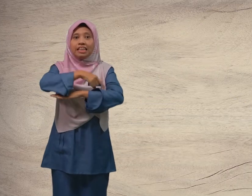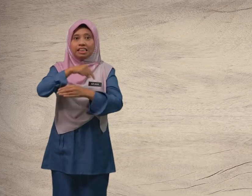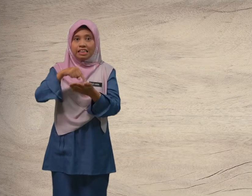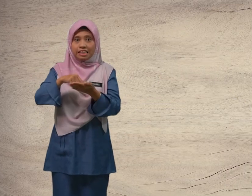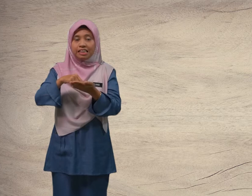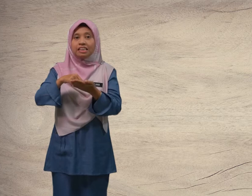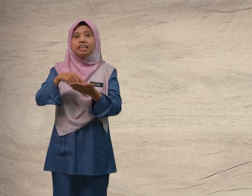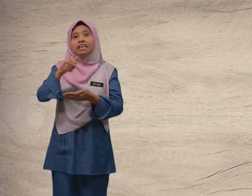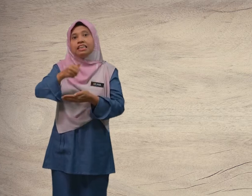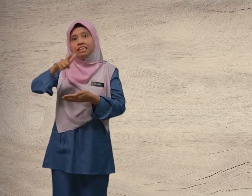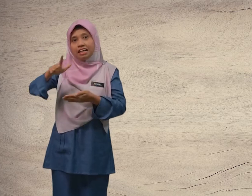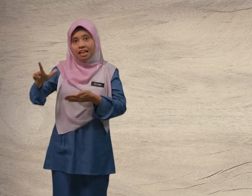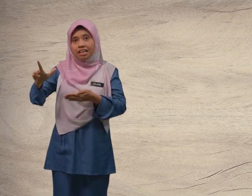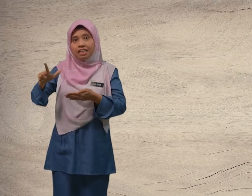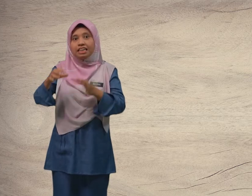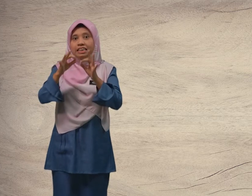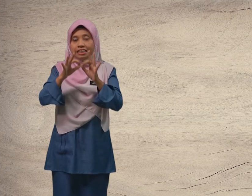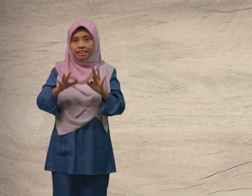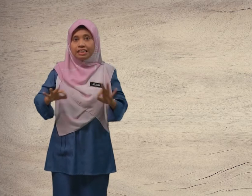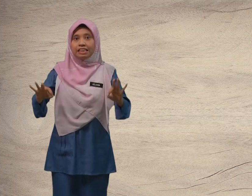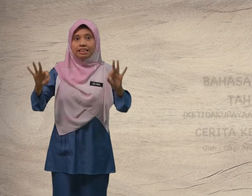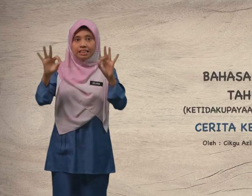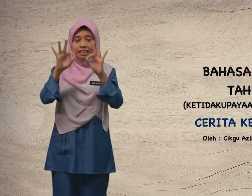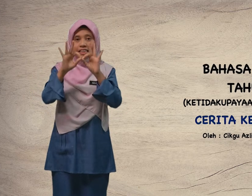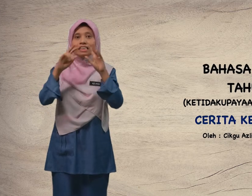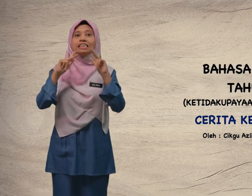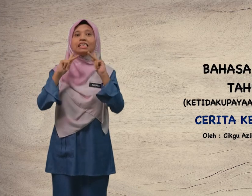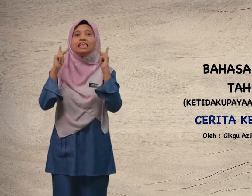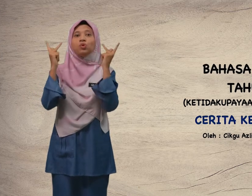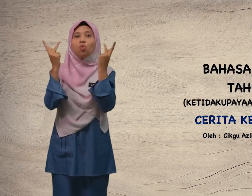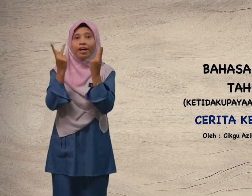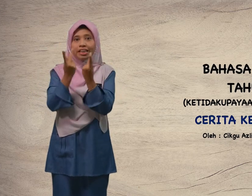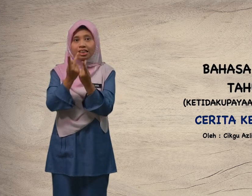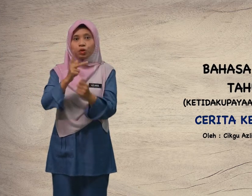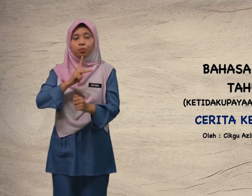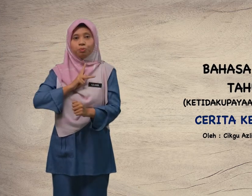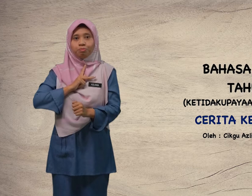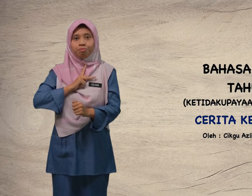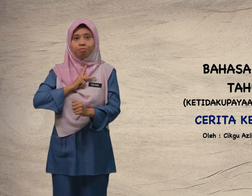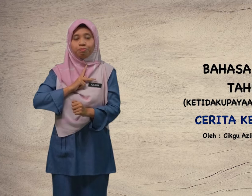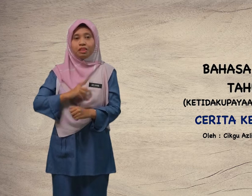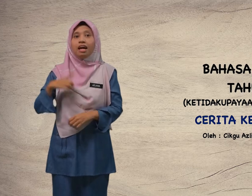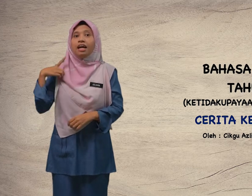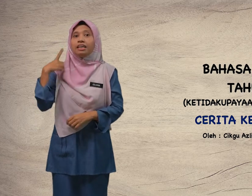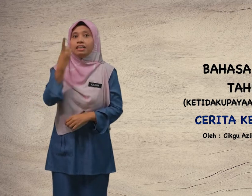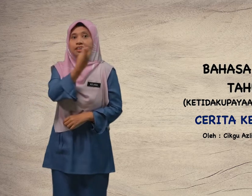ini ialah Cerita Keluarga Ku. Kita